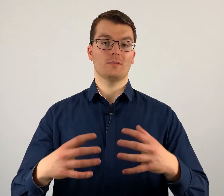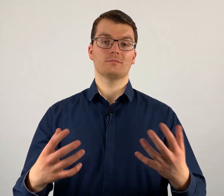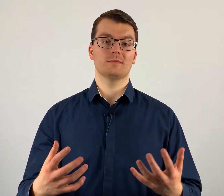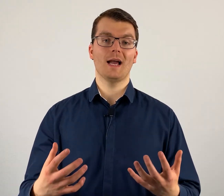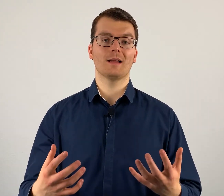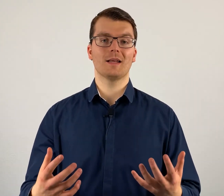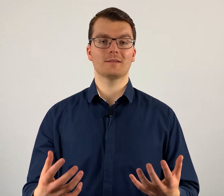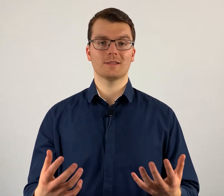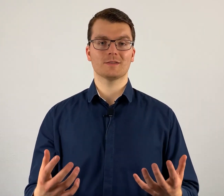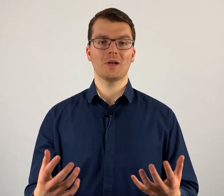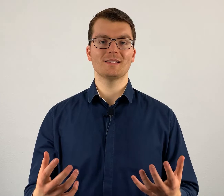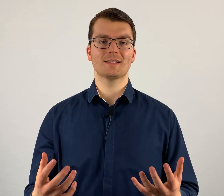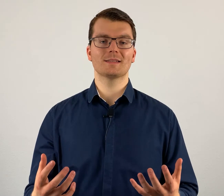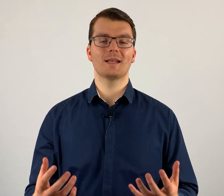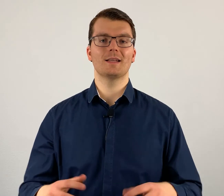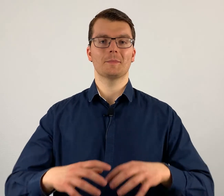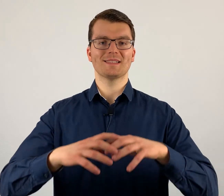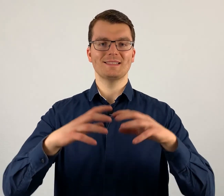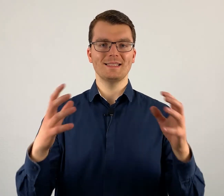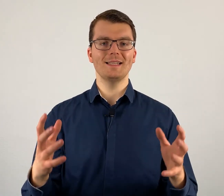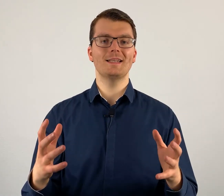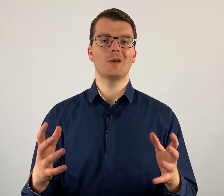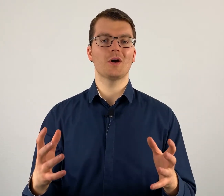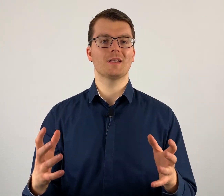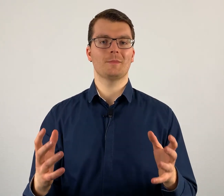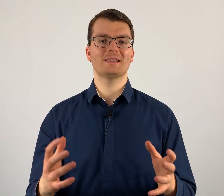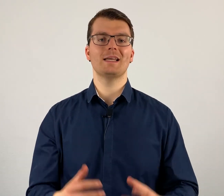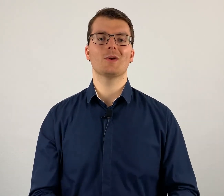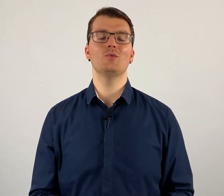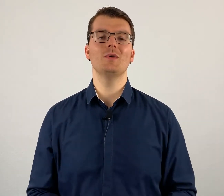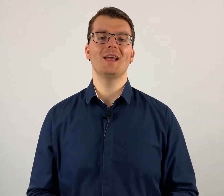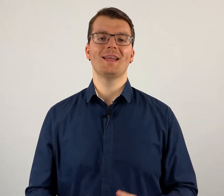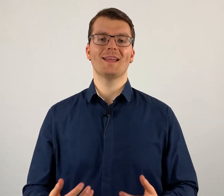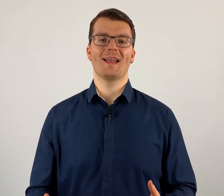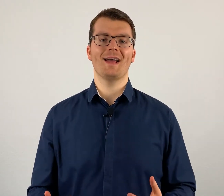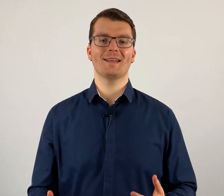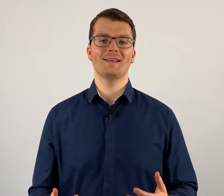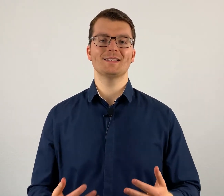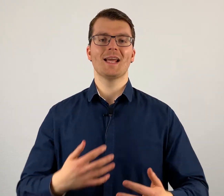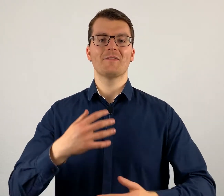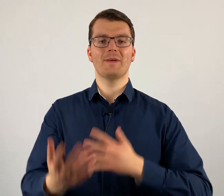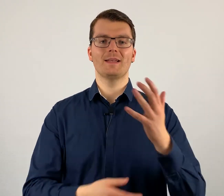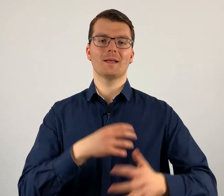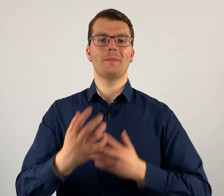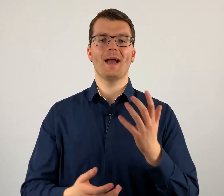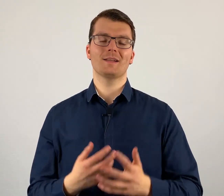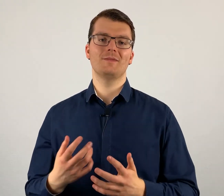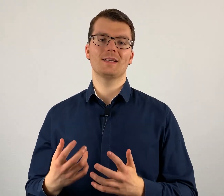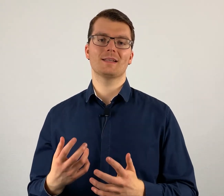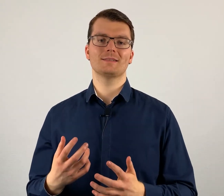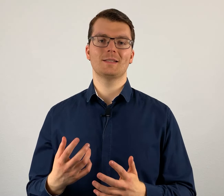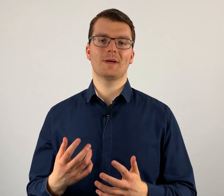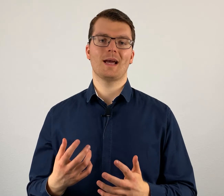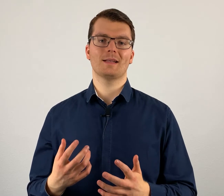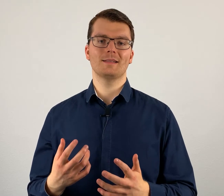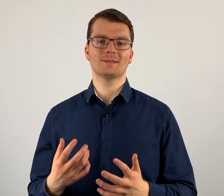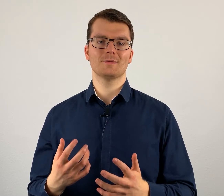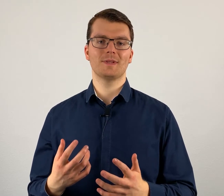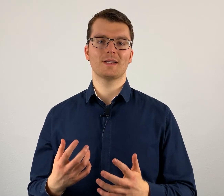ja, das Tolle ist letztendlich, man sieht die Leute immer sehr gut. Der Nachteil ist, wenn gebärdet wird, dann sieht man halt nicht so wirklich